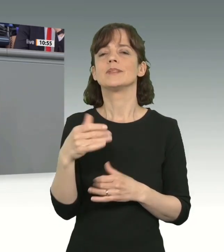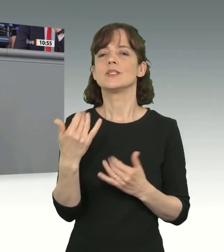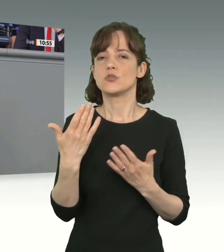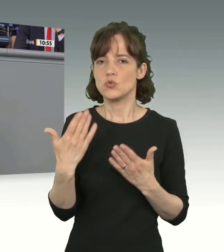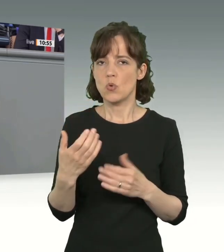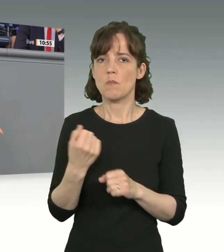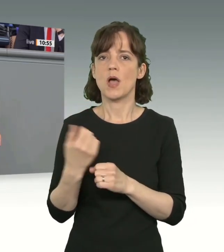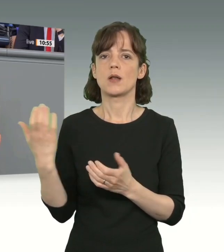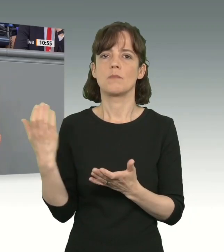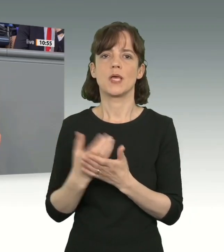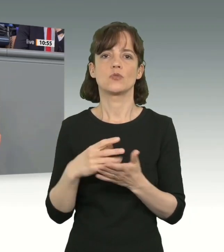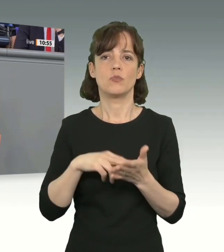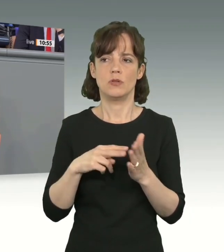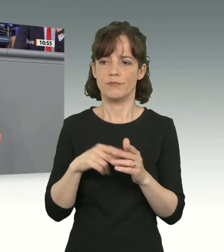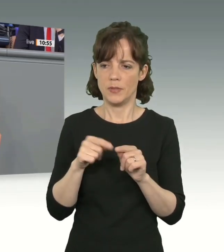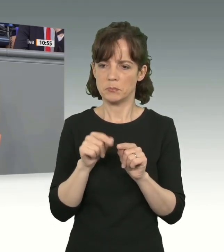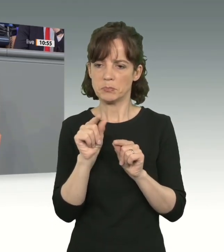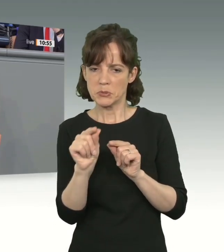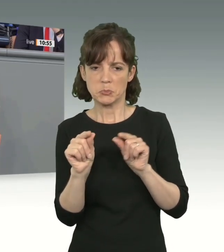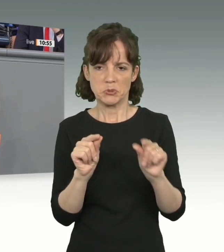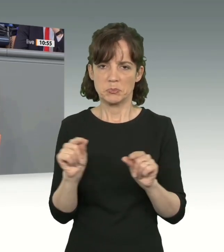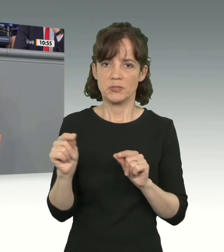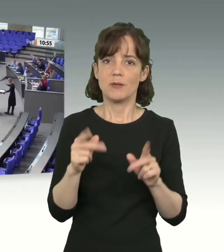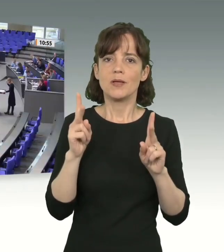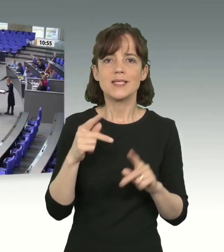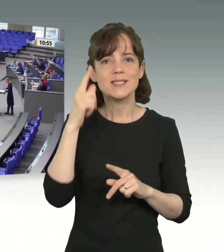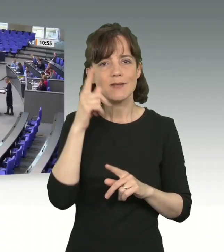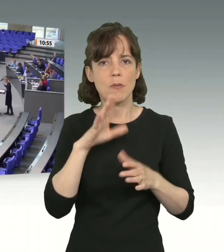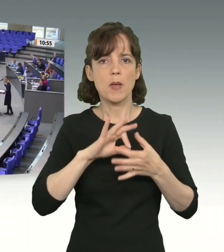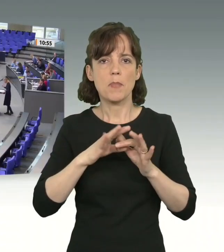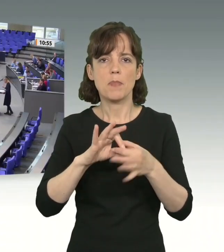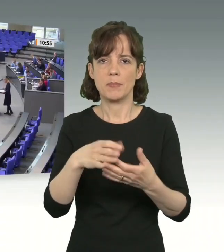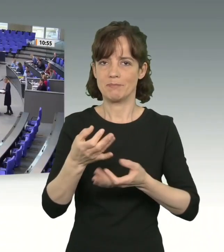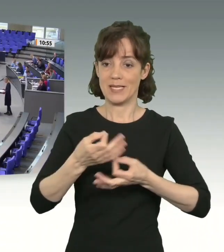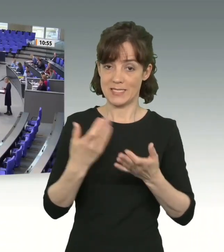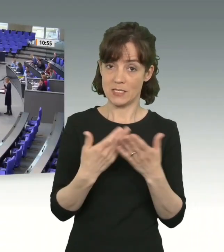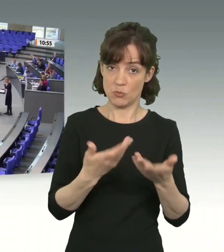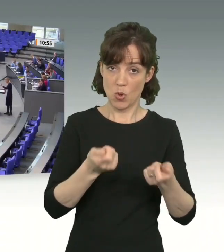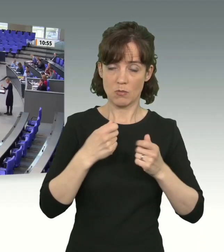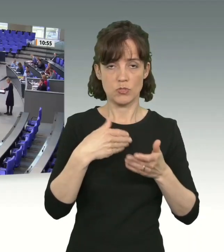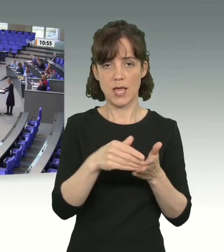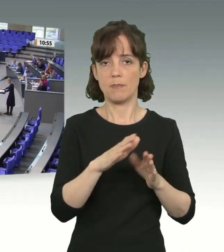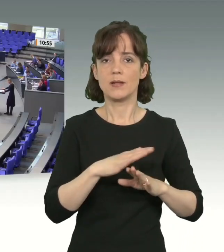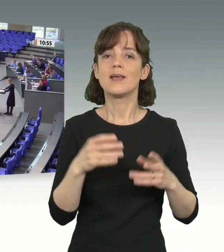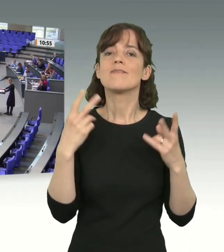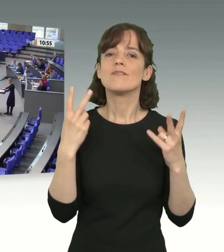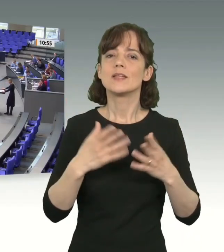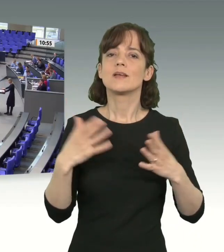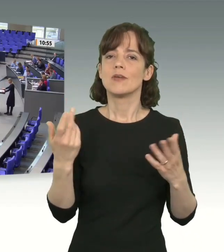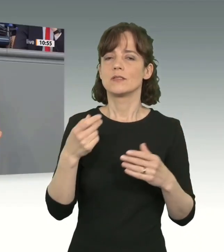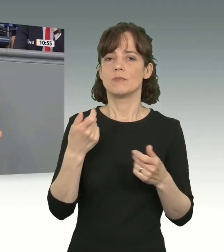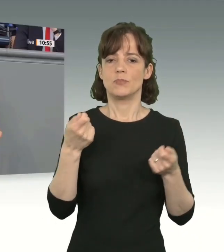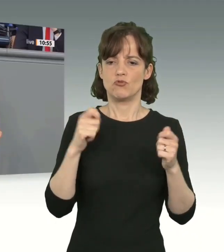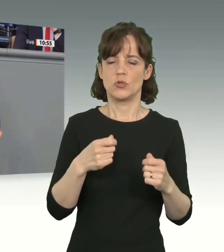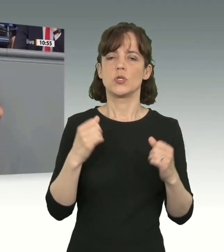nämlich bruchstückhaft. Der Antrag ist abzulehnen. Was jetzt wirklich wichtig ist, Geas mit kompromissfähigen Beschlüssen